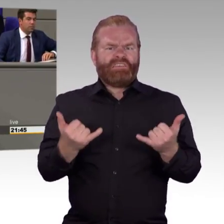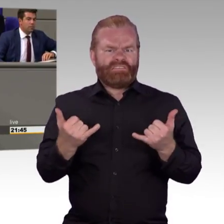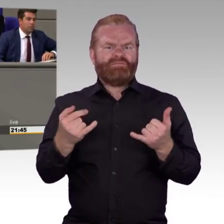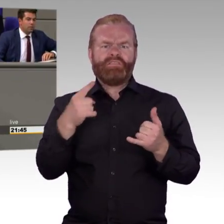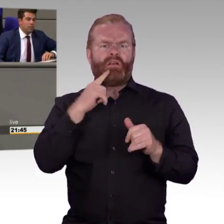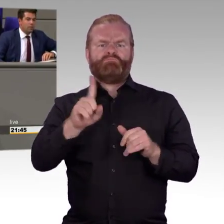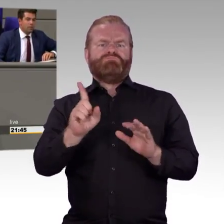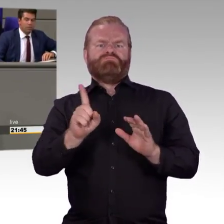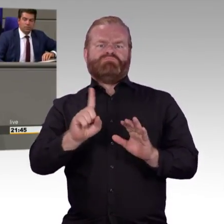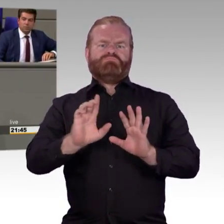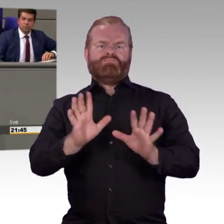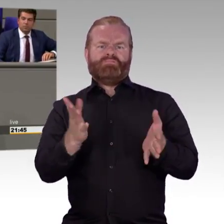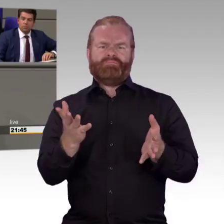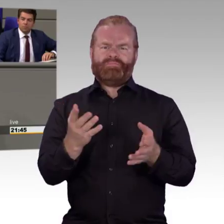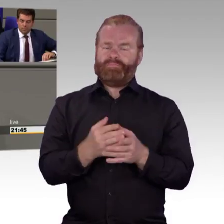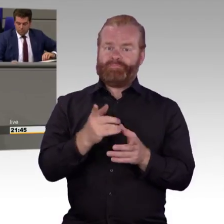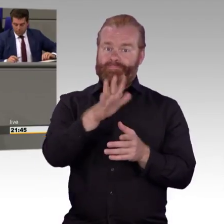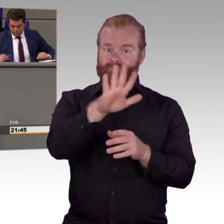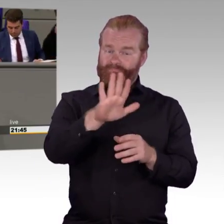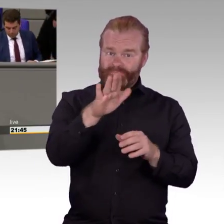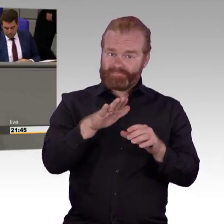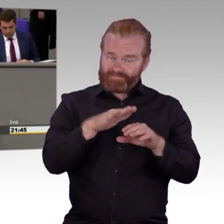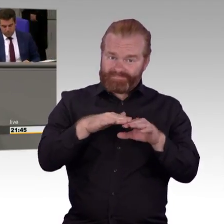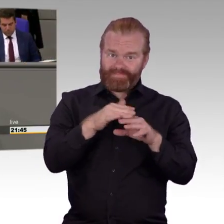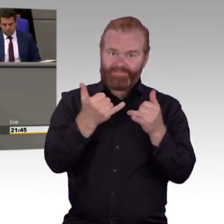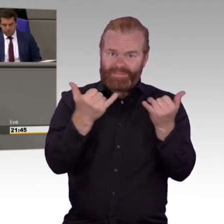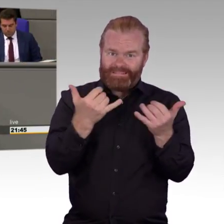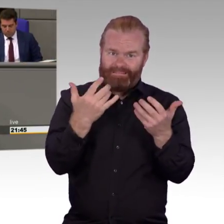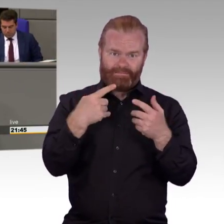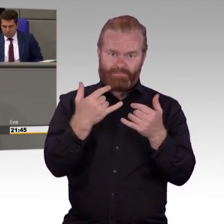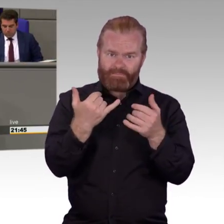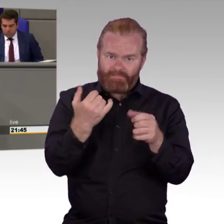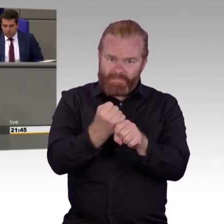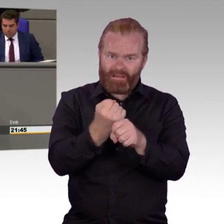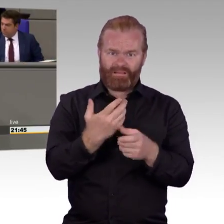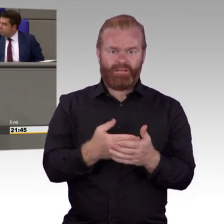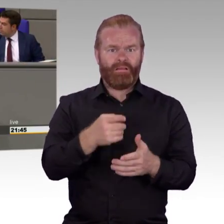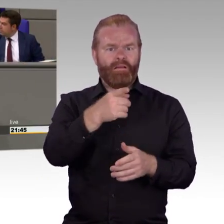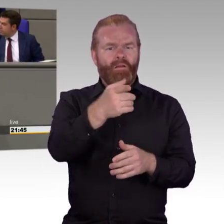steht drin, jeder, der aus einem sicheren Drittstaat einreist und Asyl begehrt ist, zurückzuweisen.